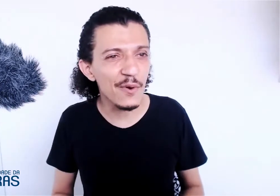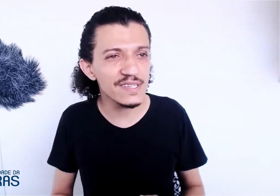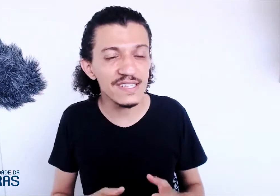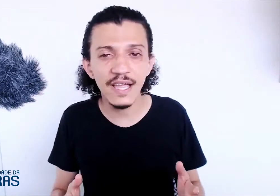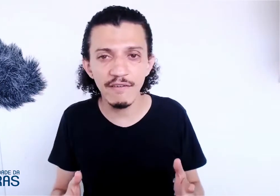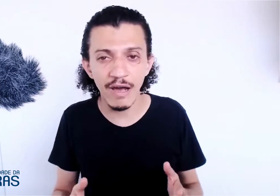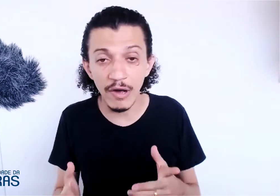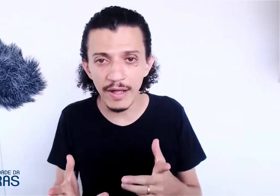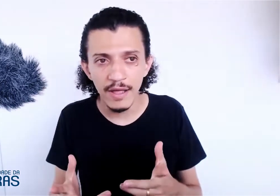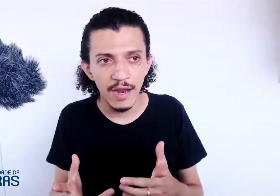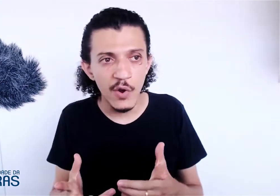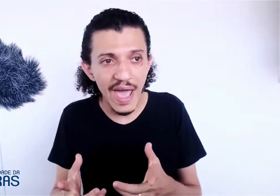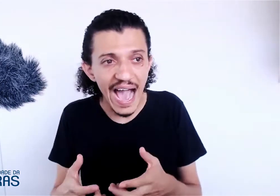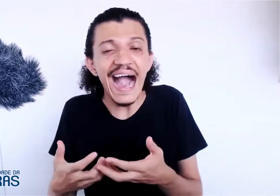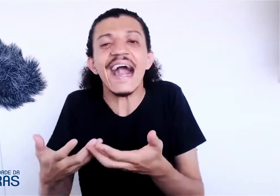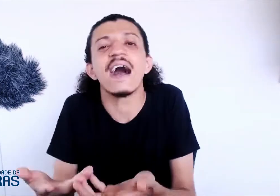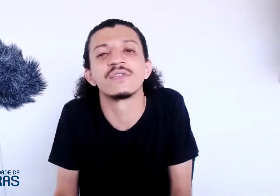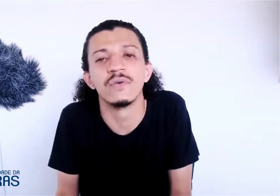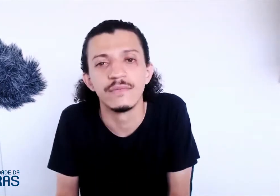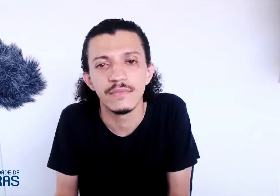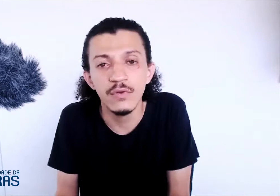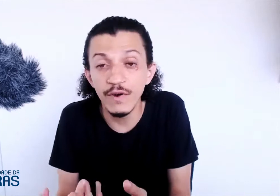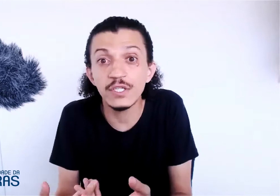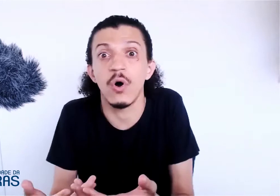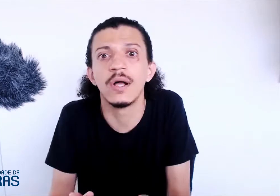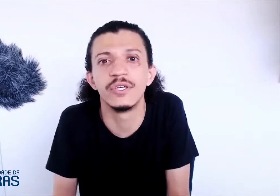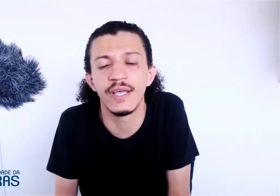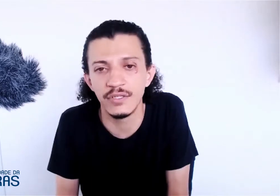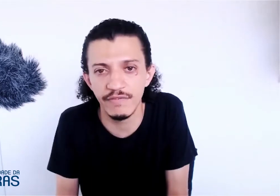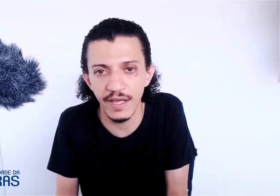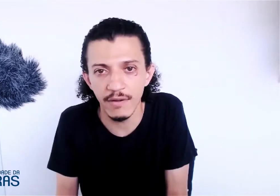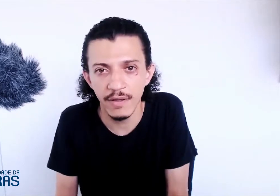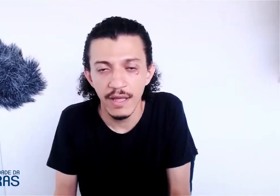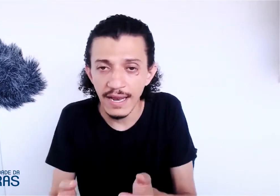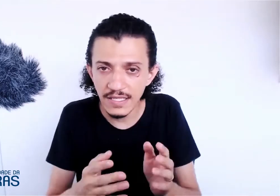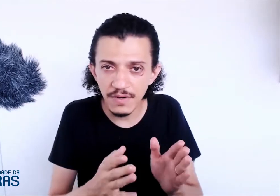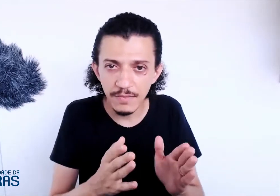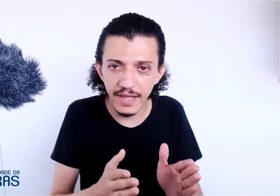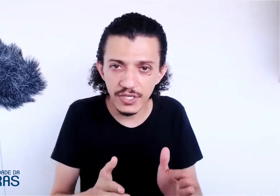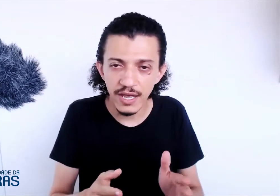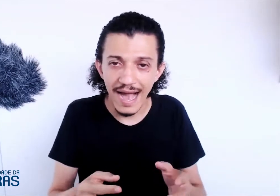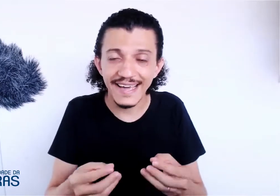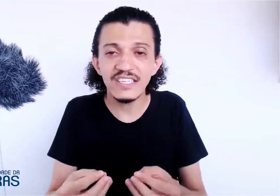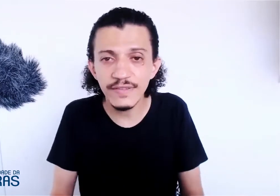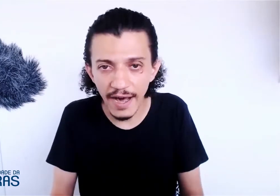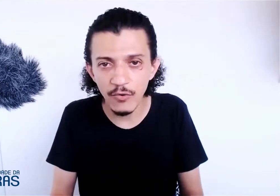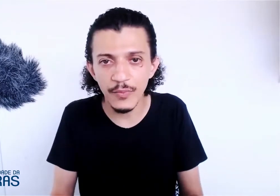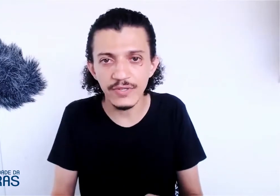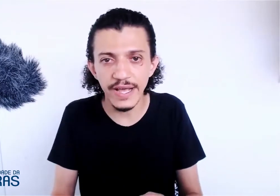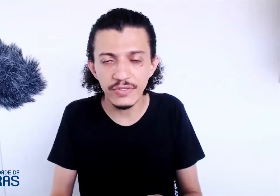coisa assim, incrível. Agora, não é acaso, não foi sorte que eles tiveram, eles simplesmente acreditaram no processo